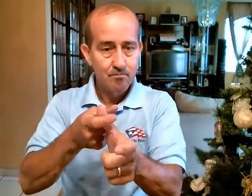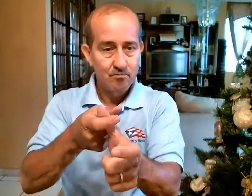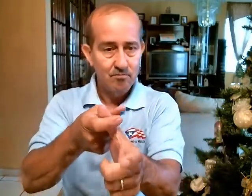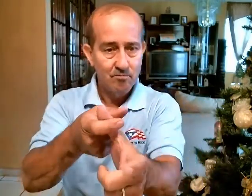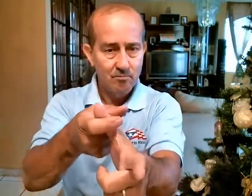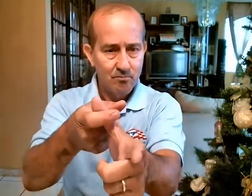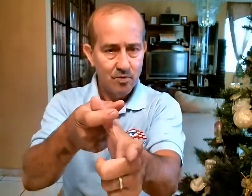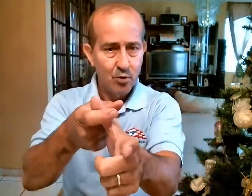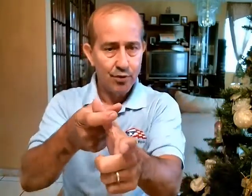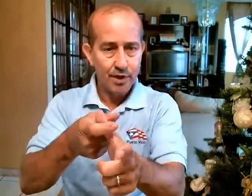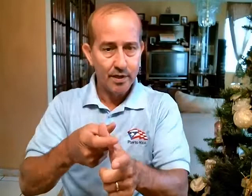Correr